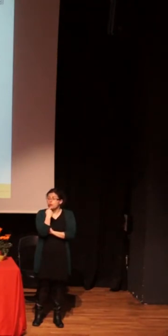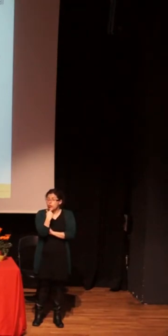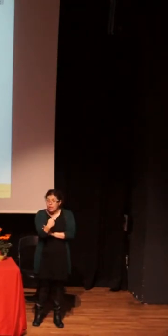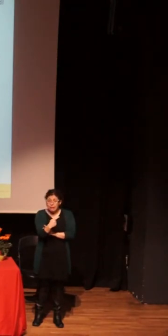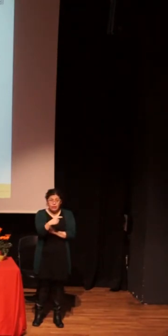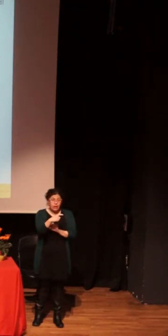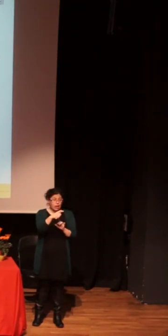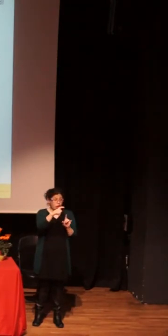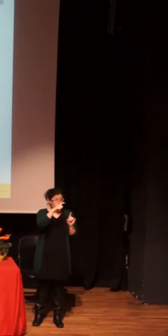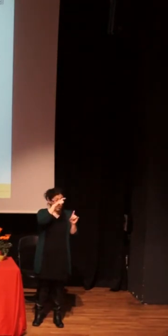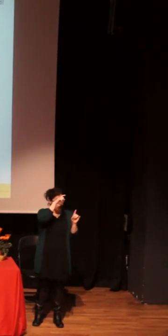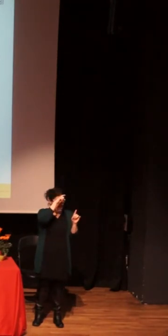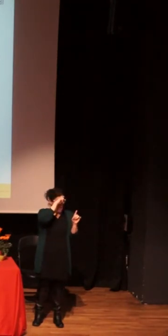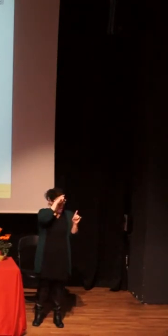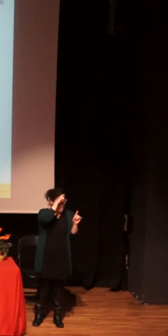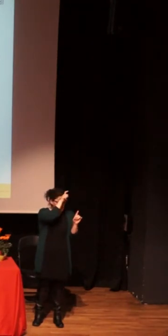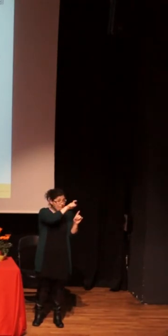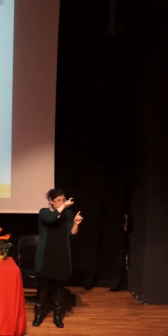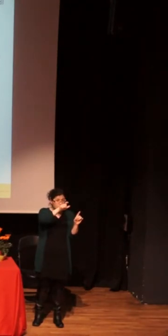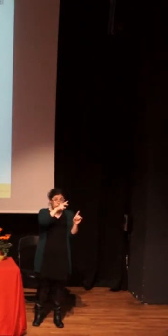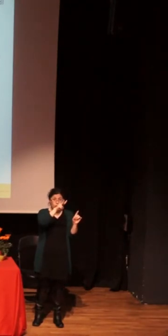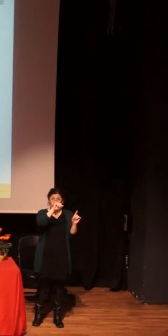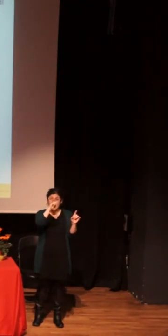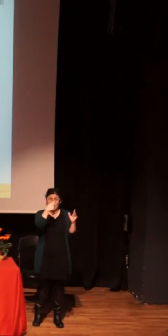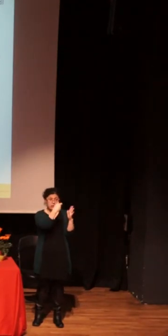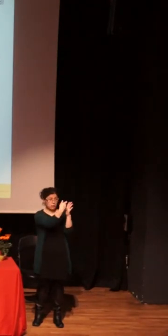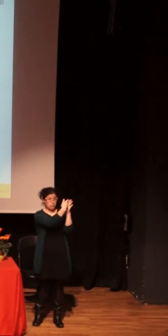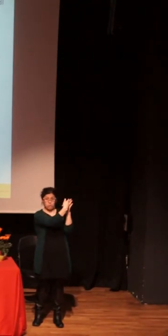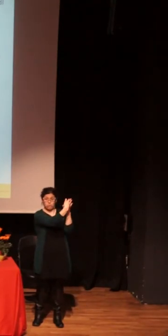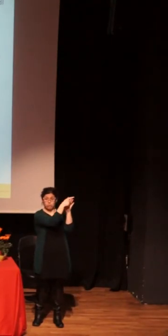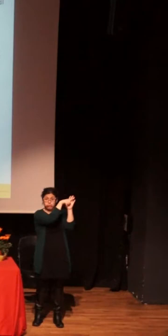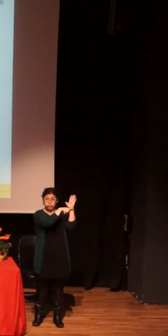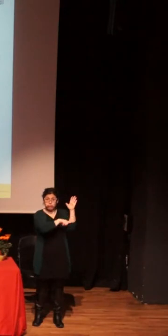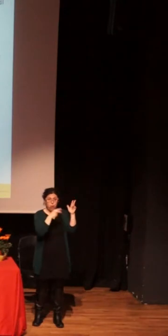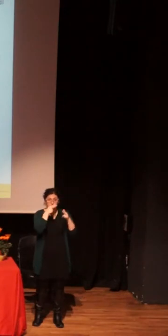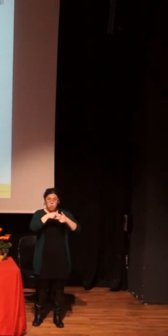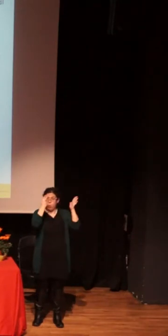las personas con VIH fueran hechos públicos para que quien quisiera pudiera evitar el contacto con ellas.